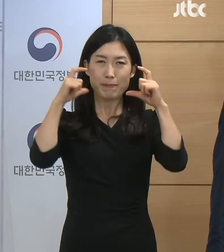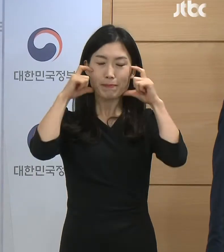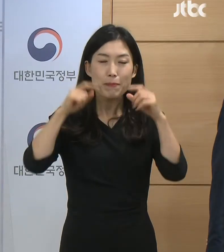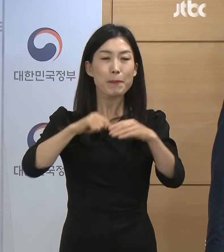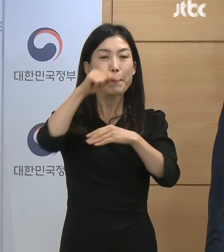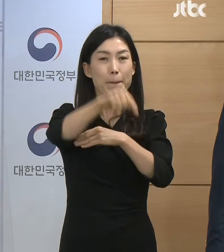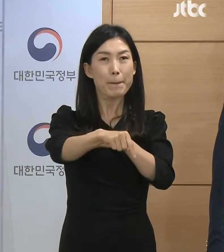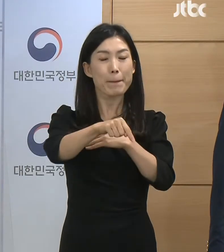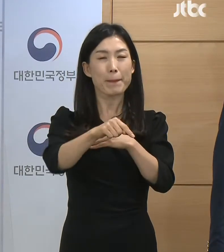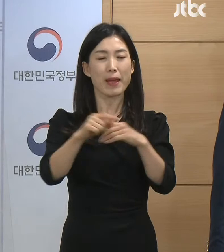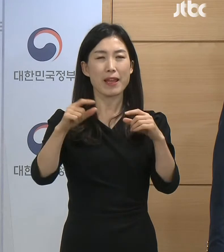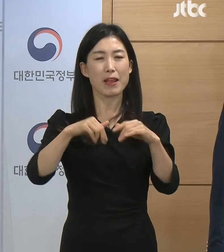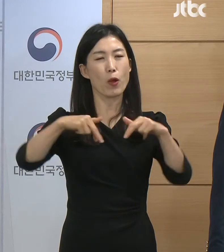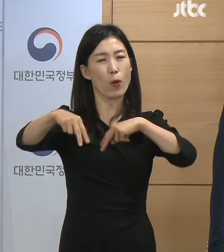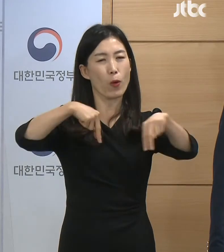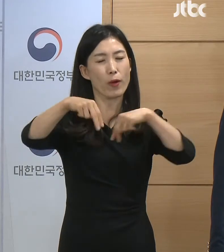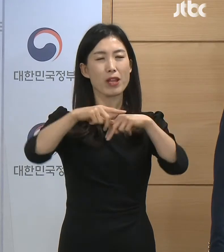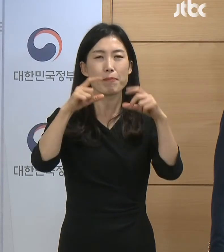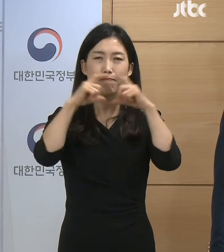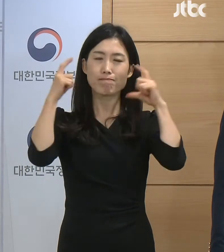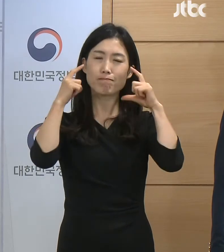일부 완화된 바 있습니다.